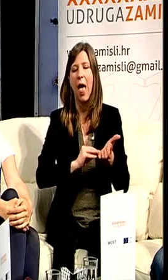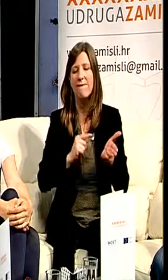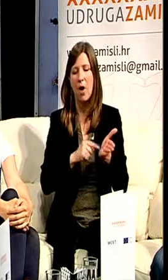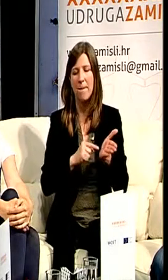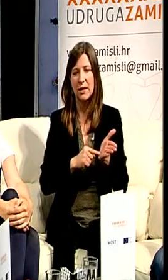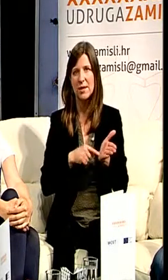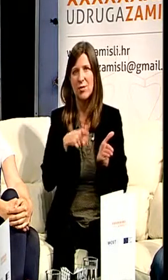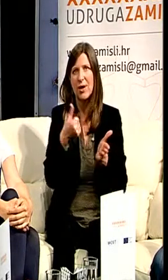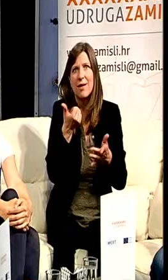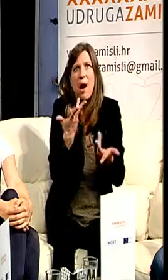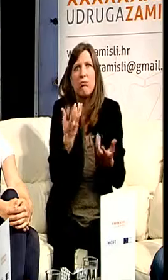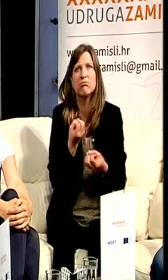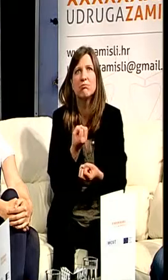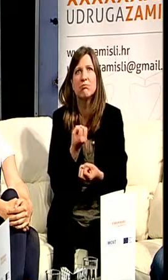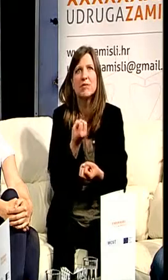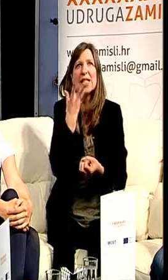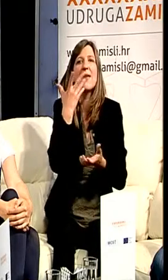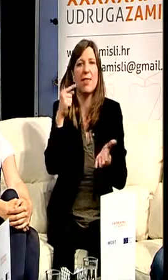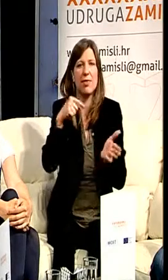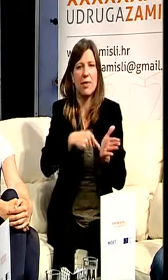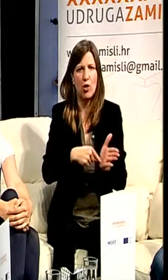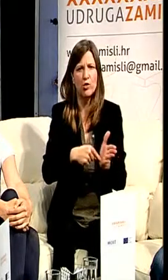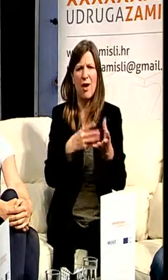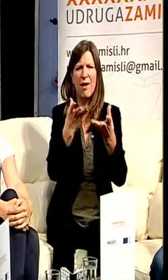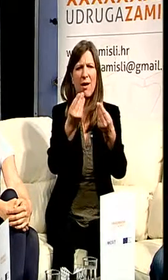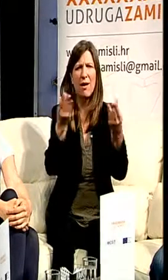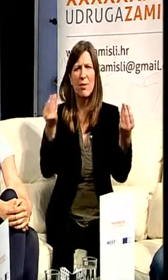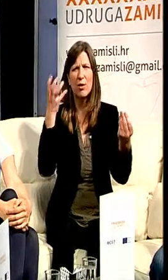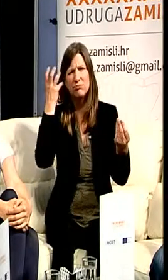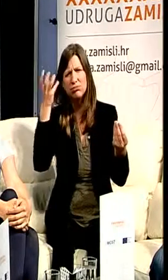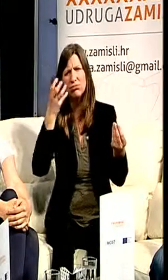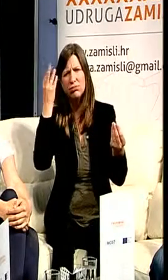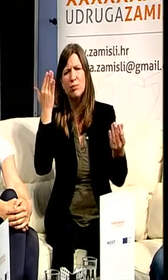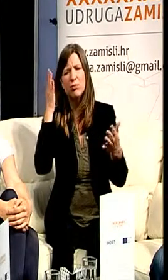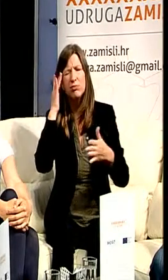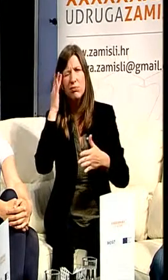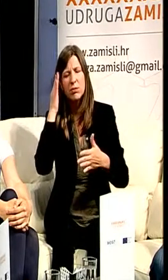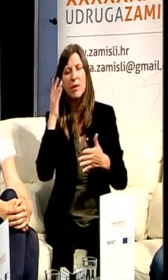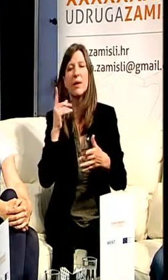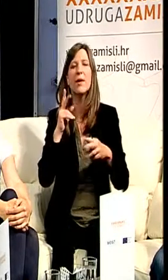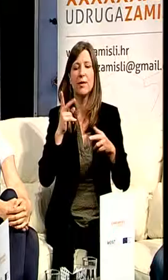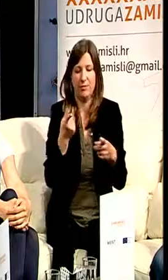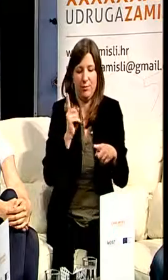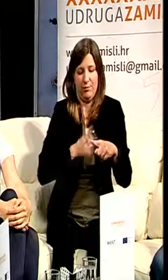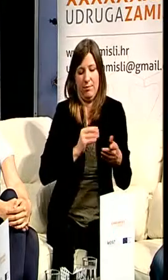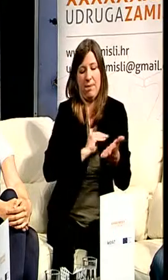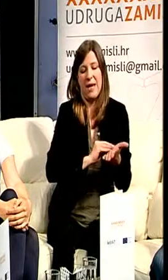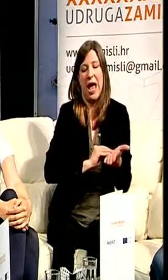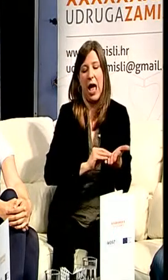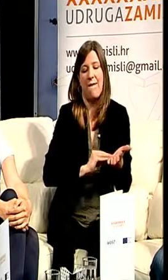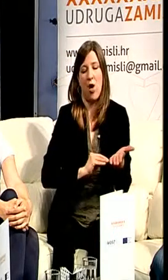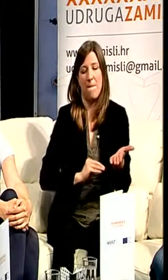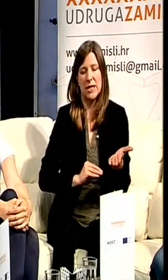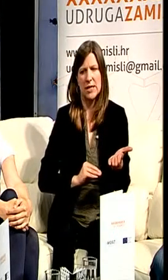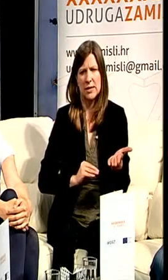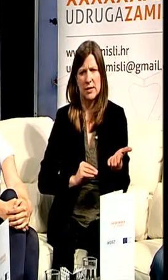bilo teško doći, zbog kojih nije spavalo noćima. Pravopis je nešto što je išlo, ne znam kako s tvoje strane, Svjetlana,